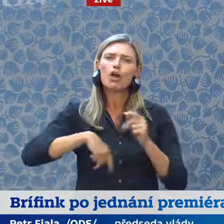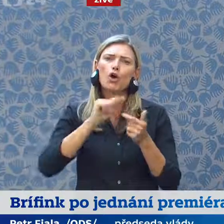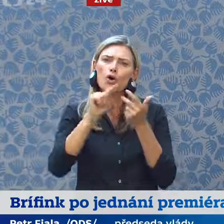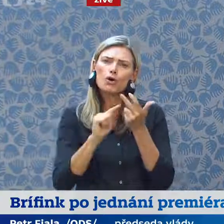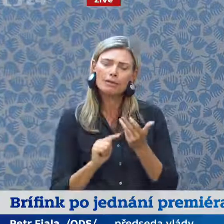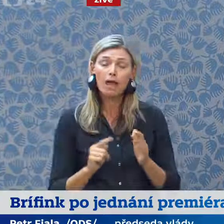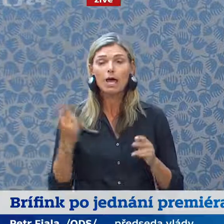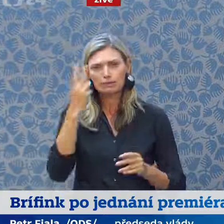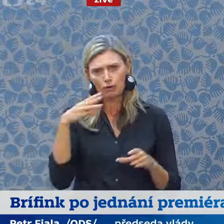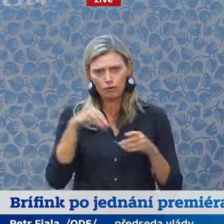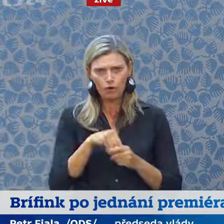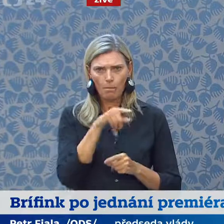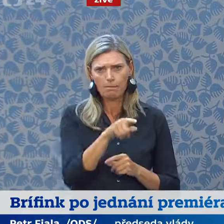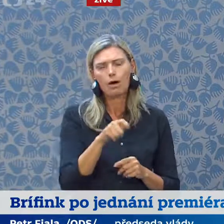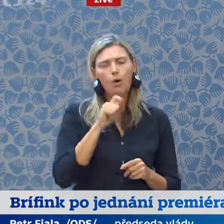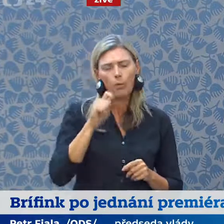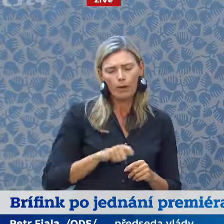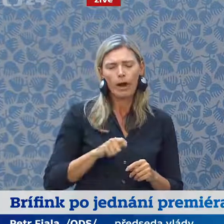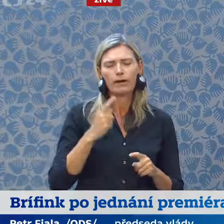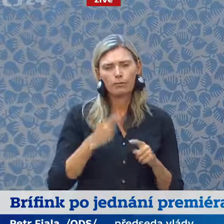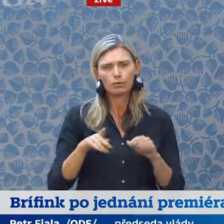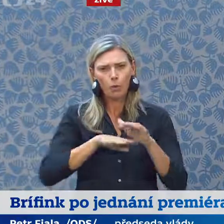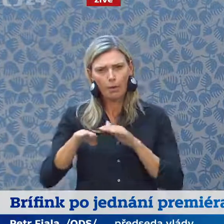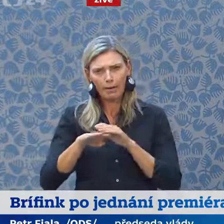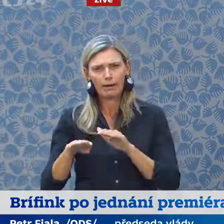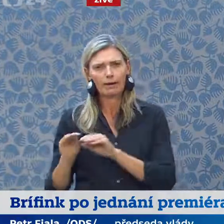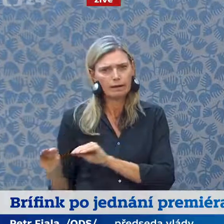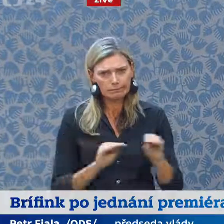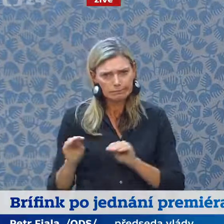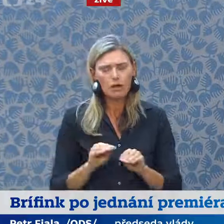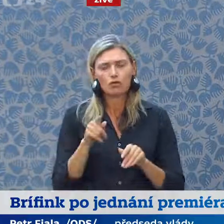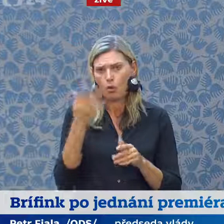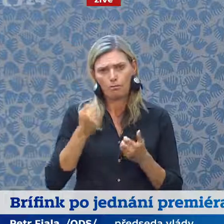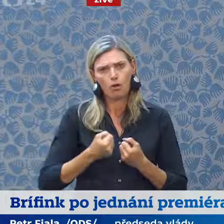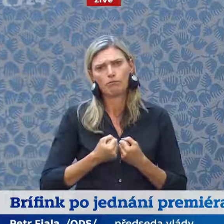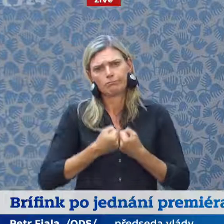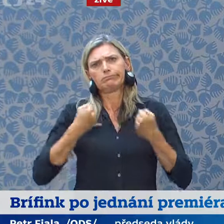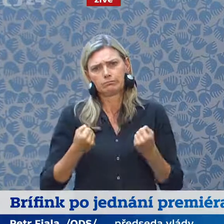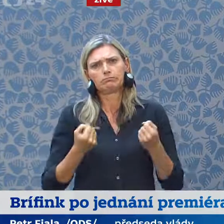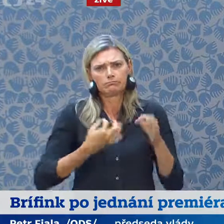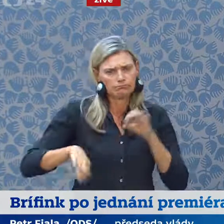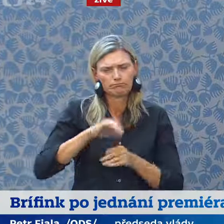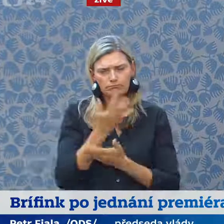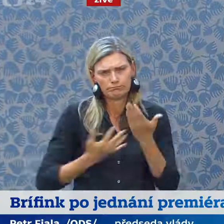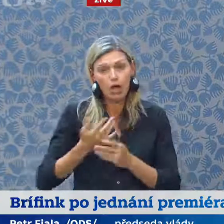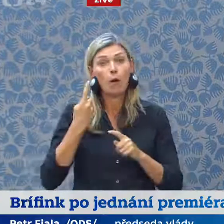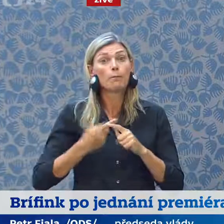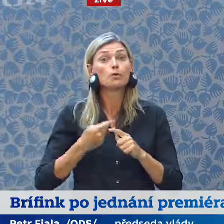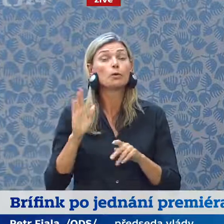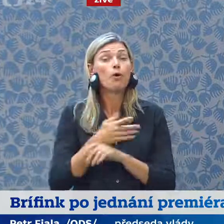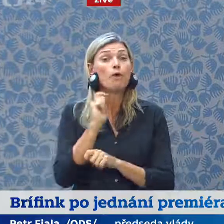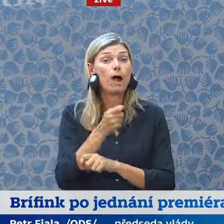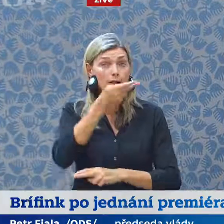ukrajinského problému a úprchlické krize, čemu jsme se věnovali velmi důkladně a poválečné obnově Ukrajiny a